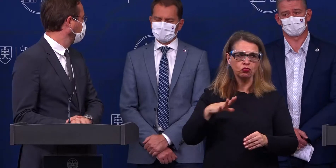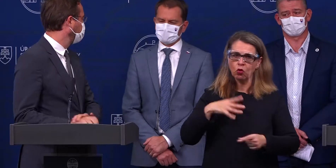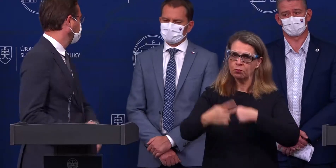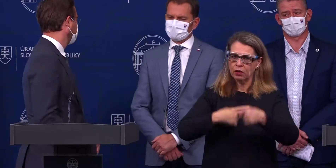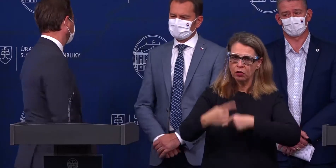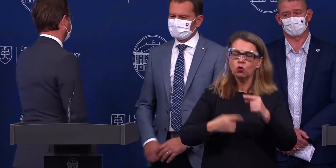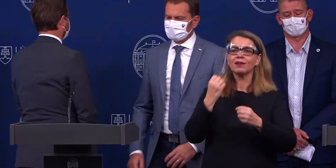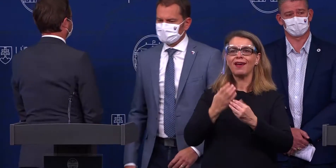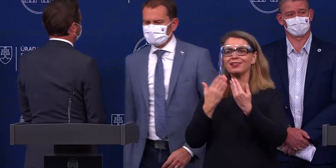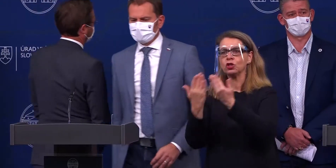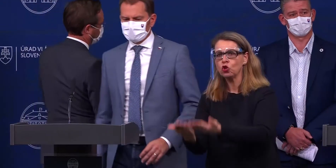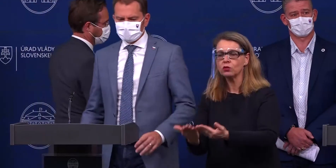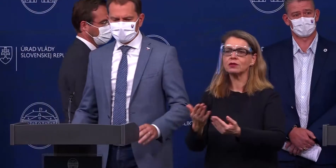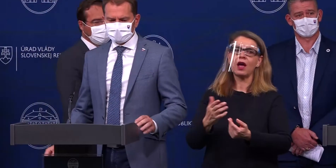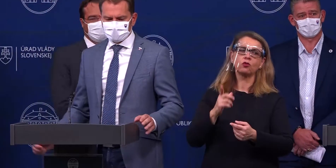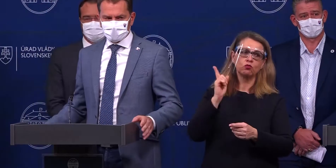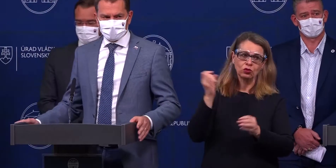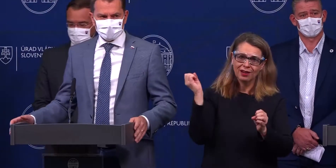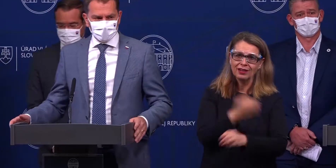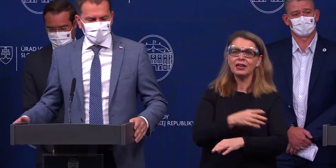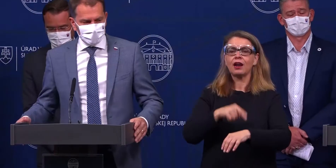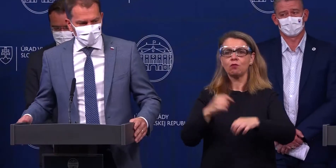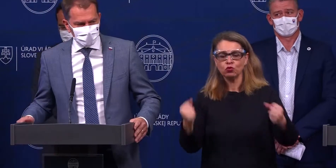dostanú, kedy dostanú a či to bude rýchle, včasné?